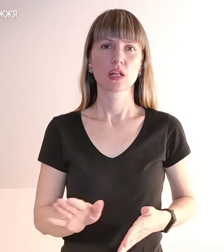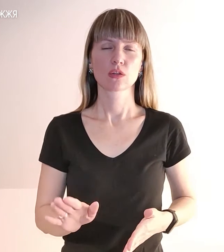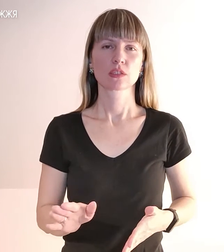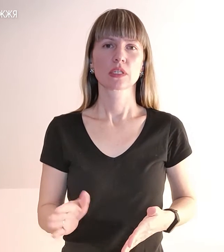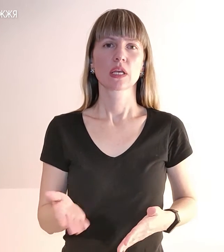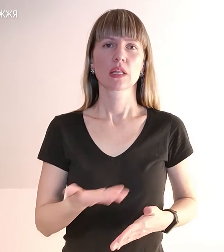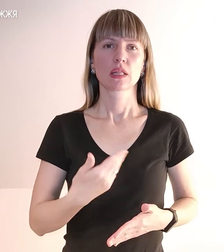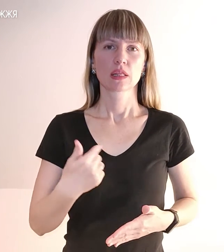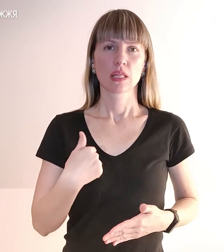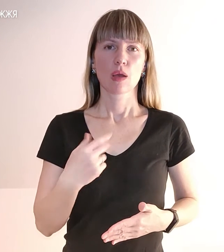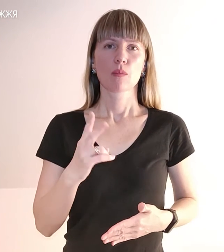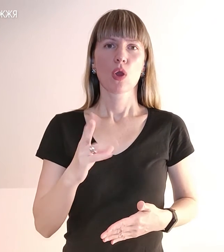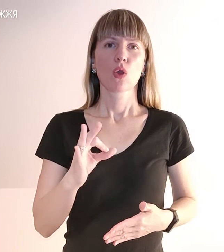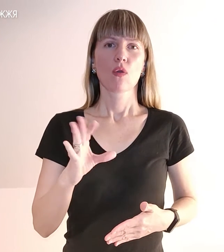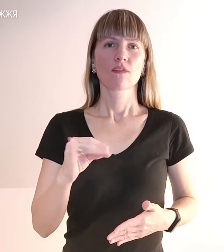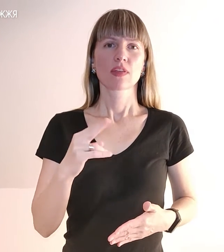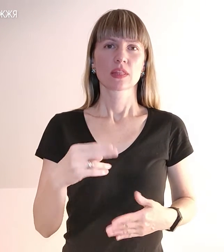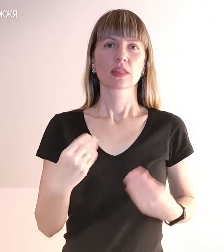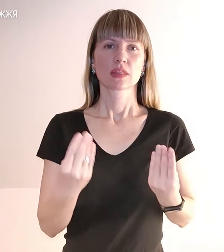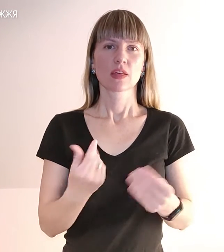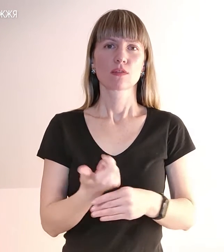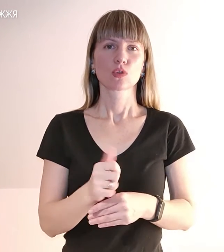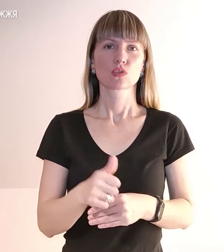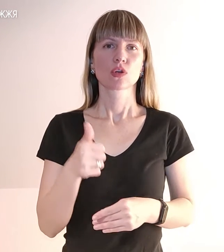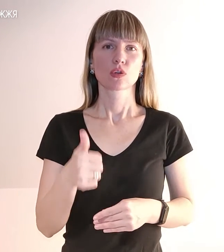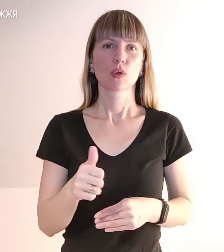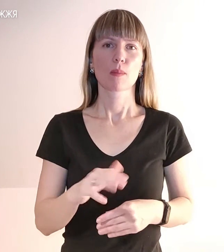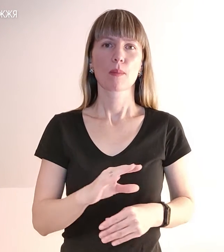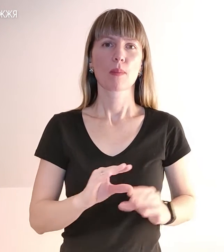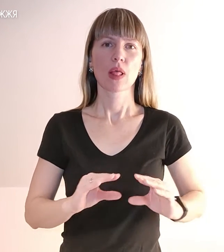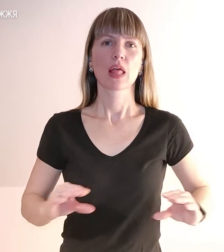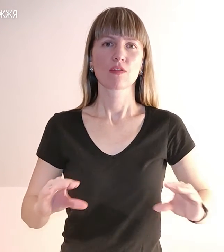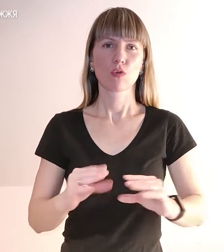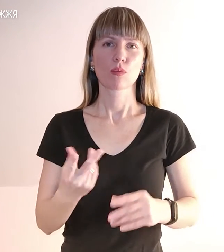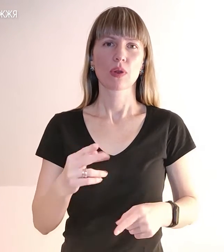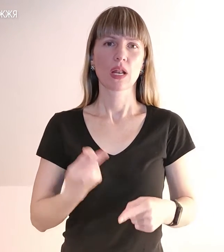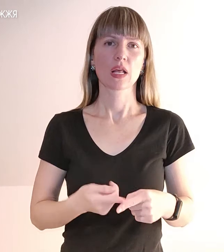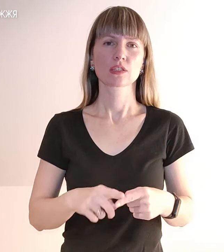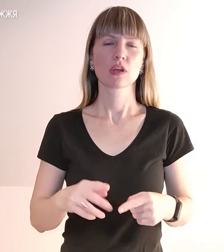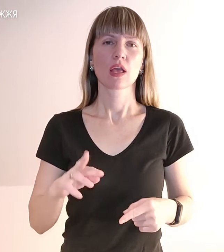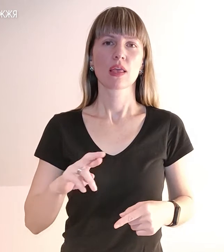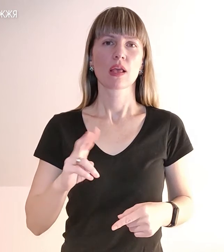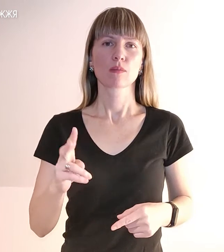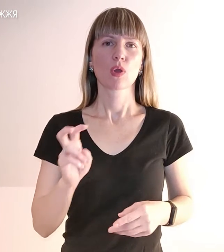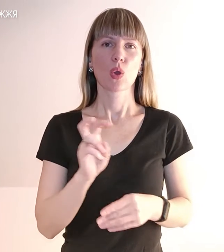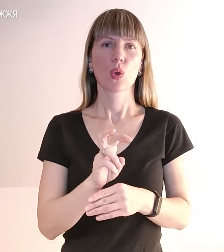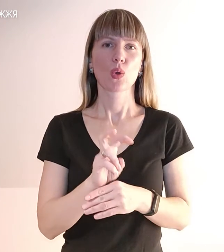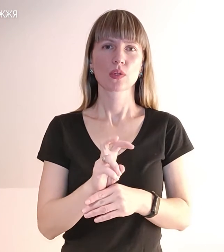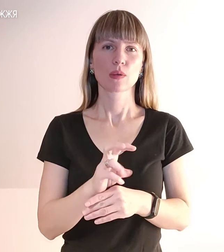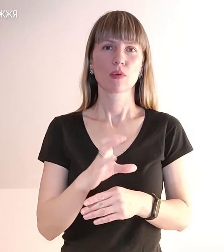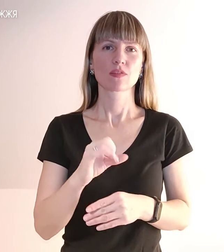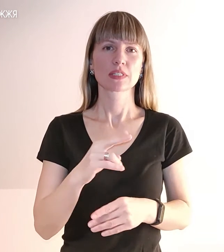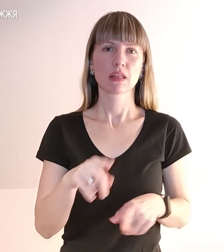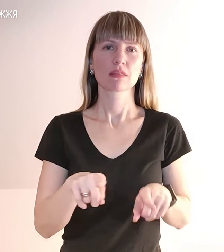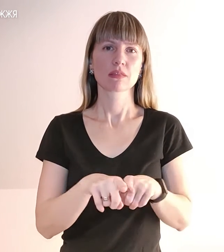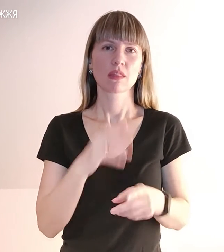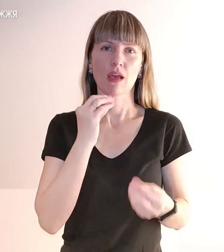ковід дав дуже гарну платформу для цього. Як ми ходили, так і не ходимо. Тетяна Титаренко